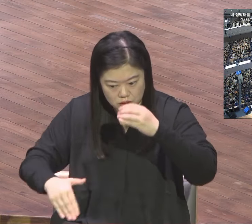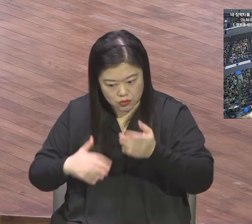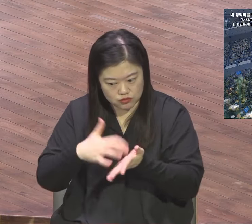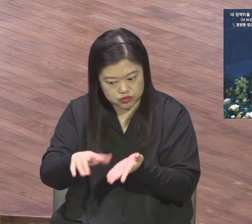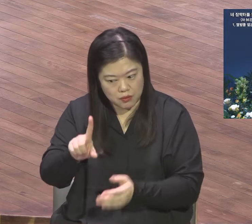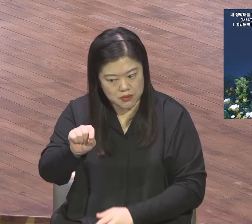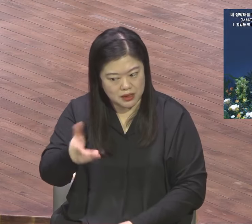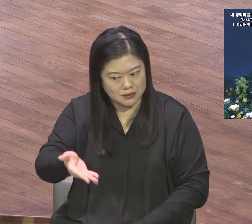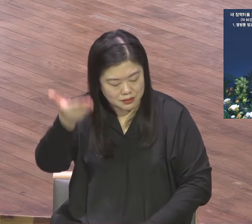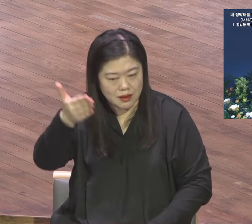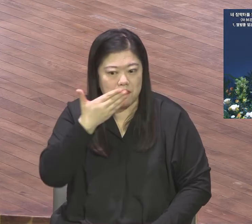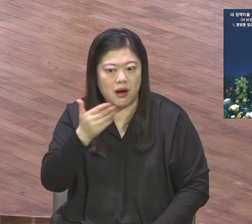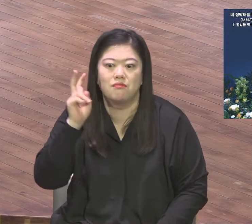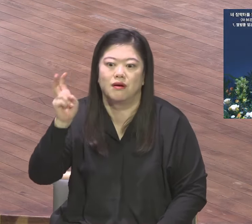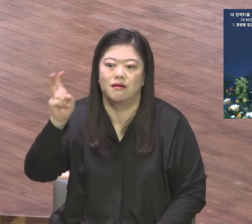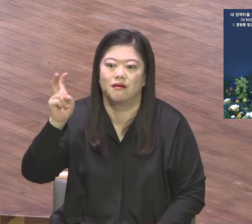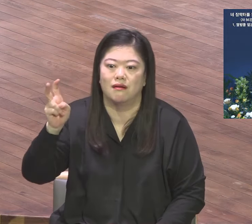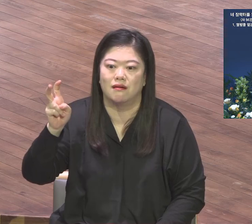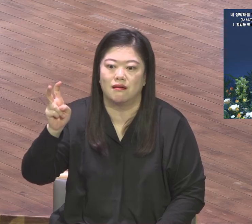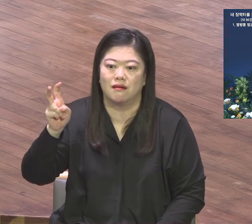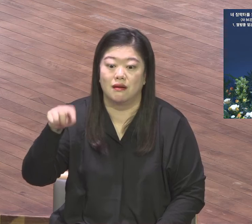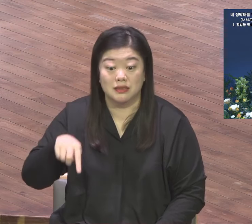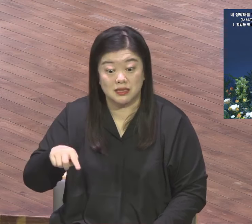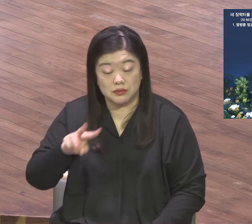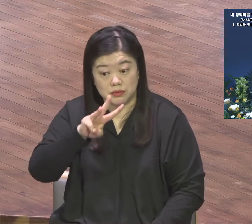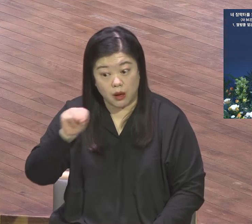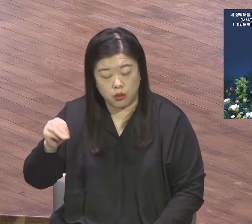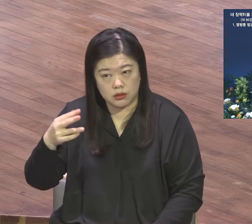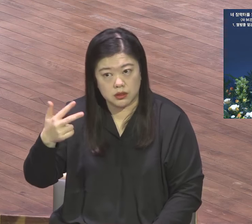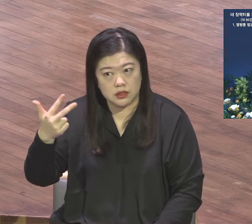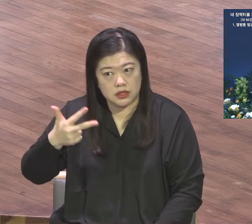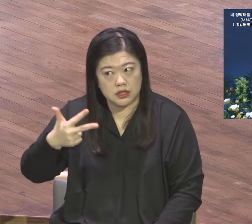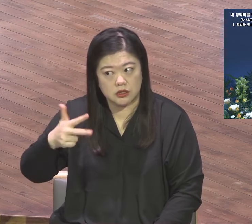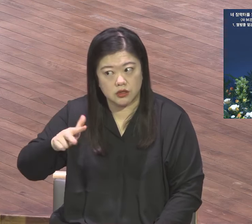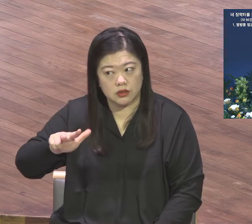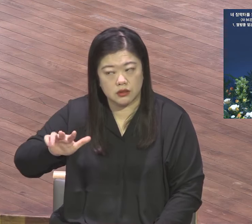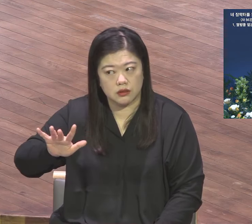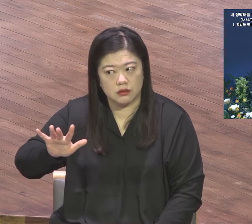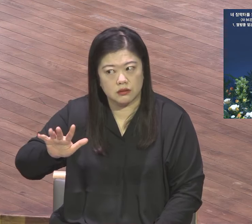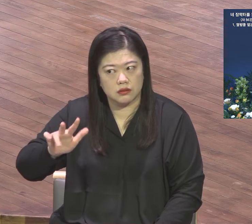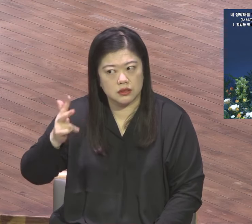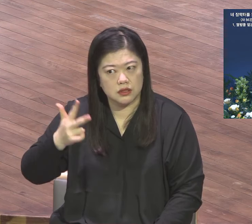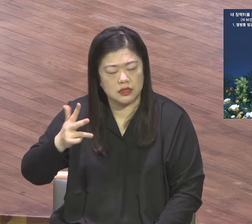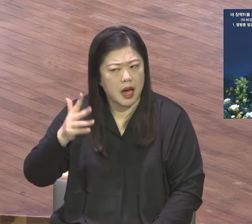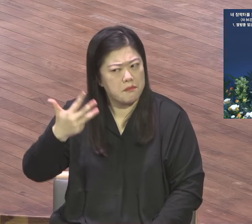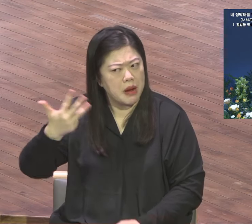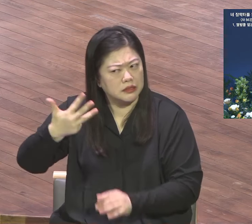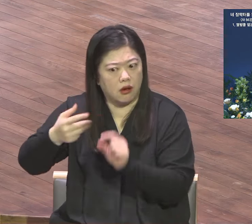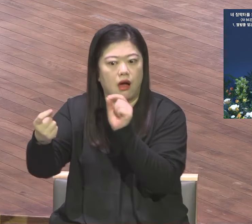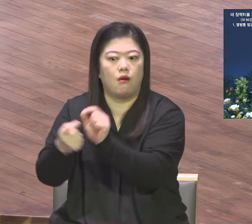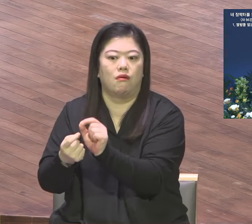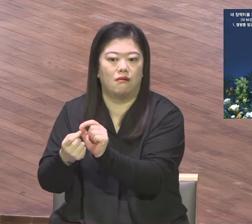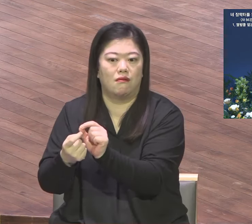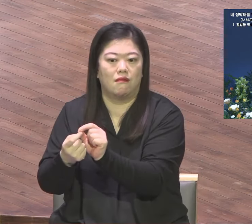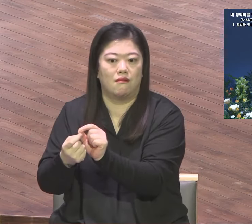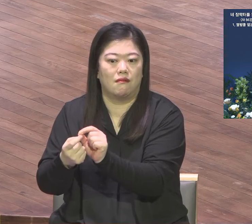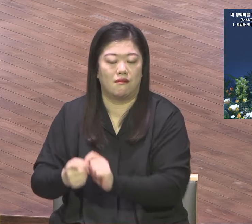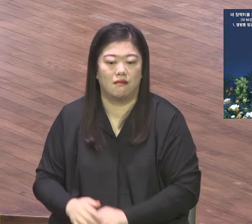것 것 그리고 그리고 4천망대 4천망대 운동을 운동을 통해서 통해서 지역 지역 복원을 복원을 이루어 이루어 가는데 가는데 이 3천개 돌파하는 미션 이